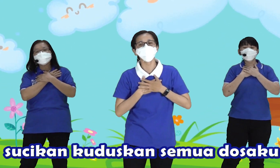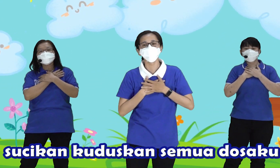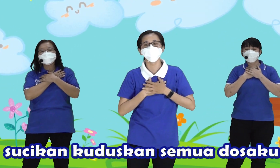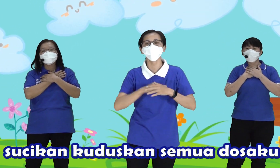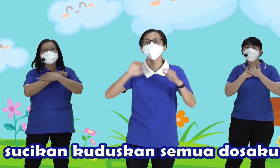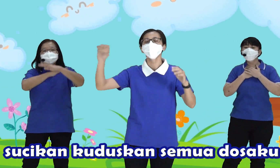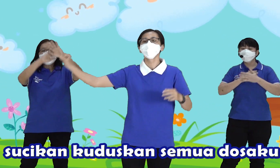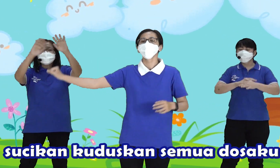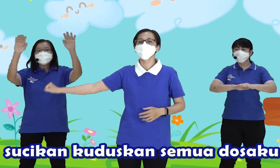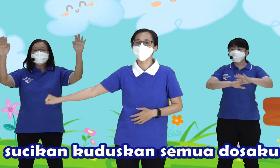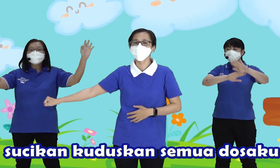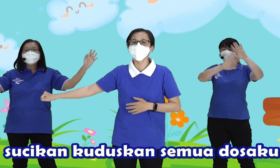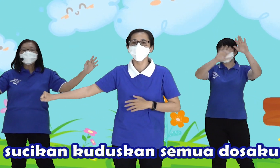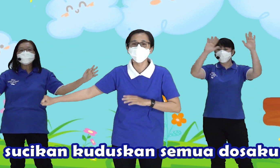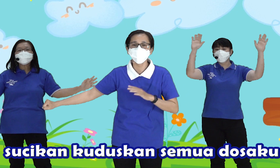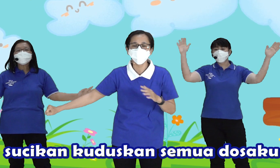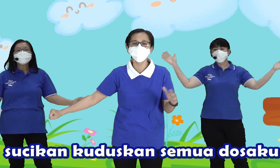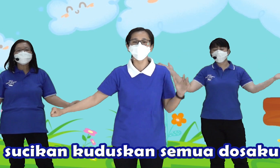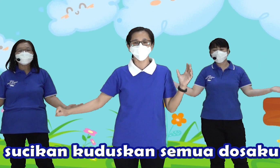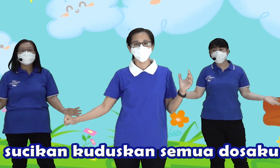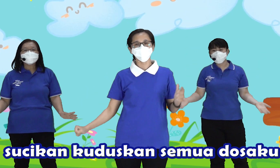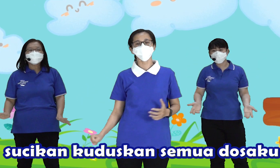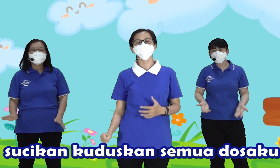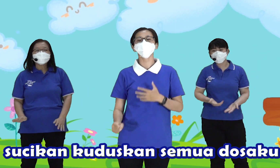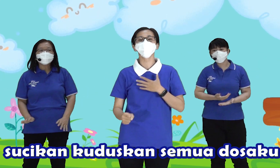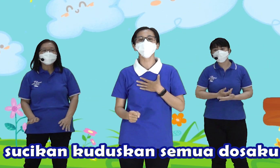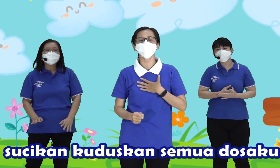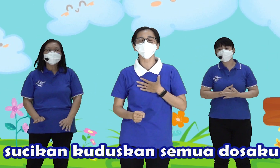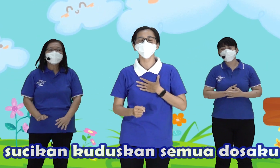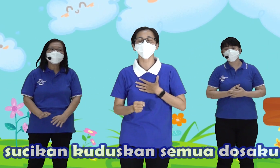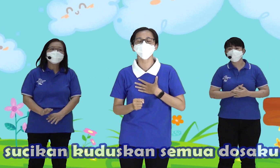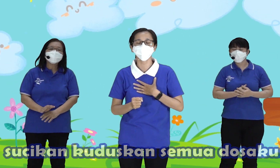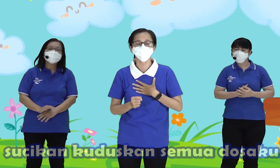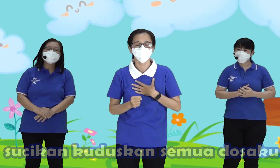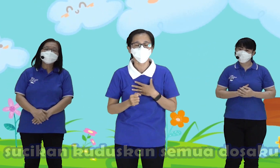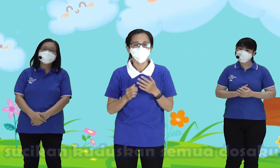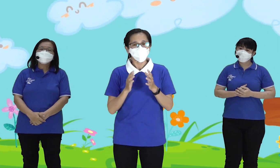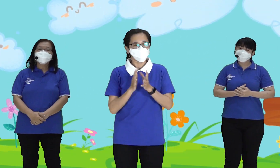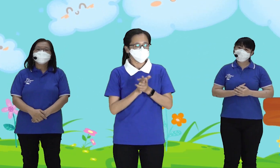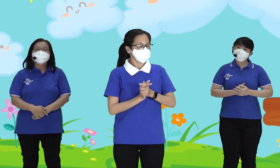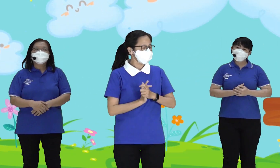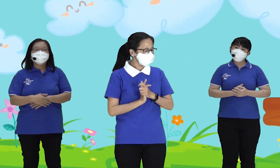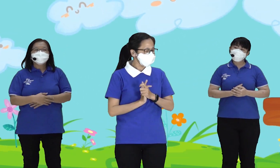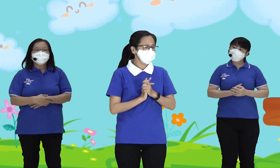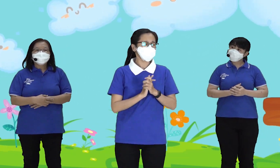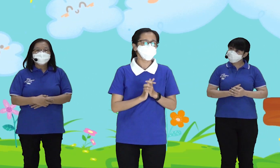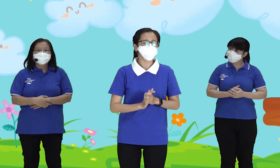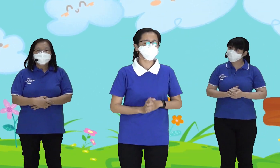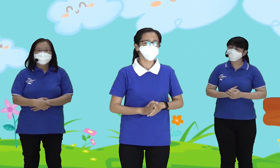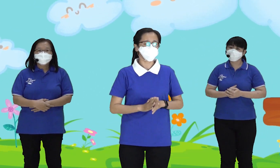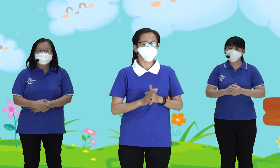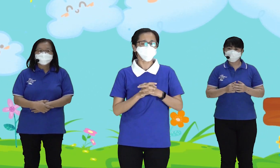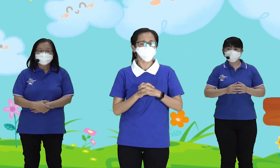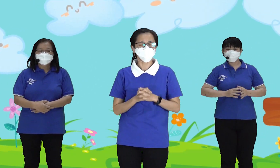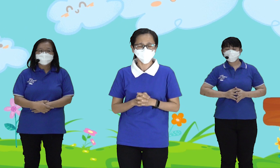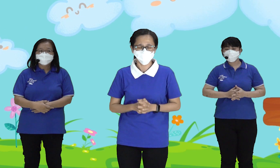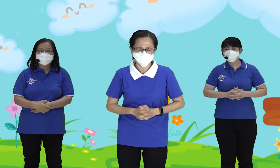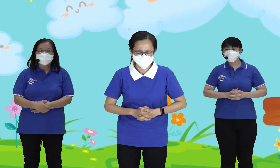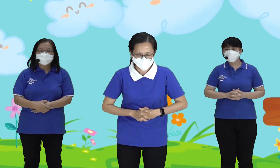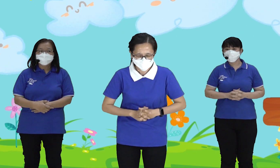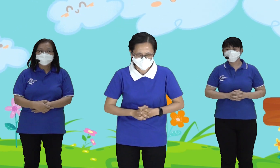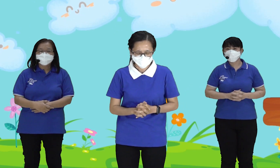kuduskan Semua dosaku Halau sejejo Untuk pimpin